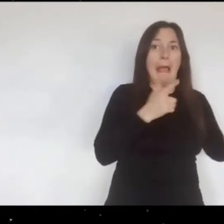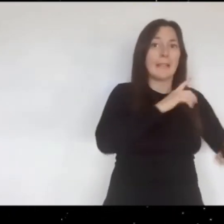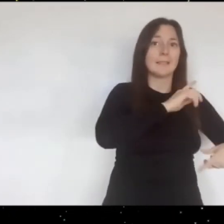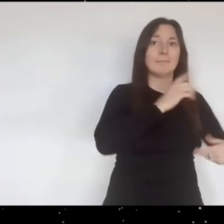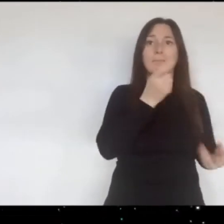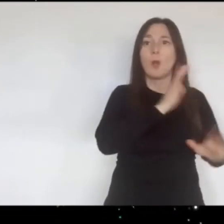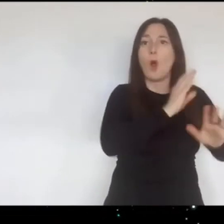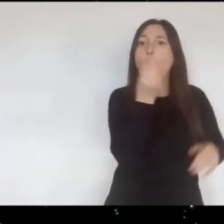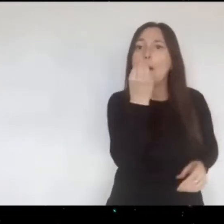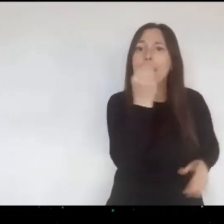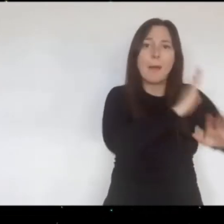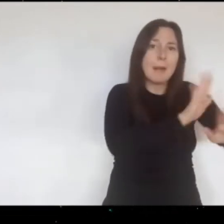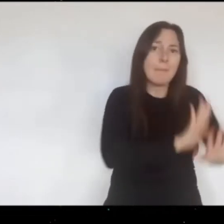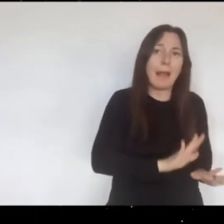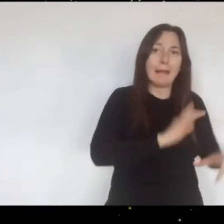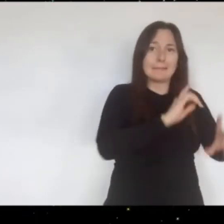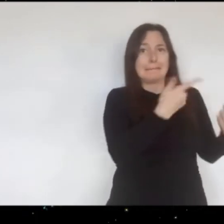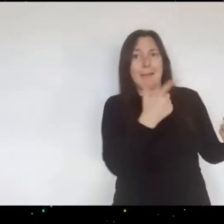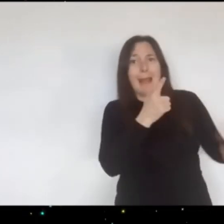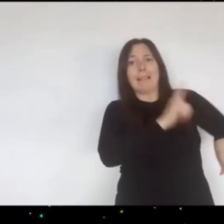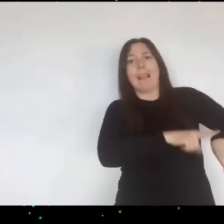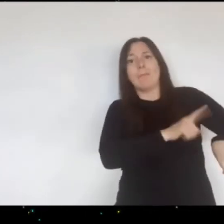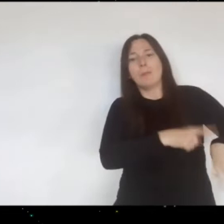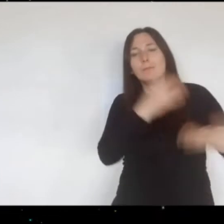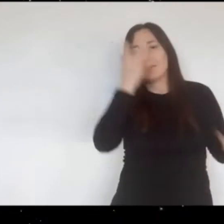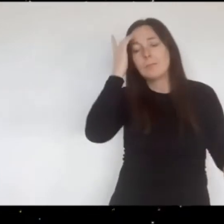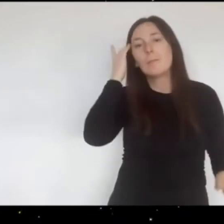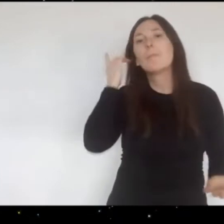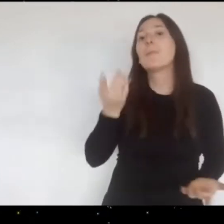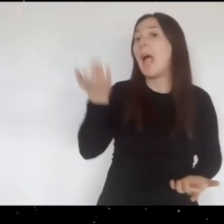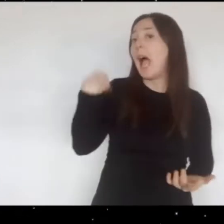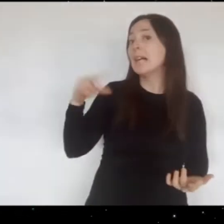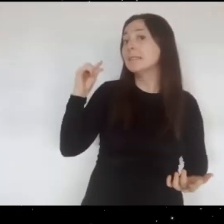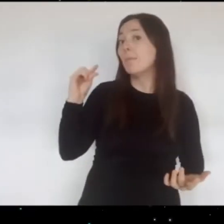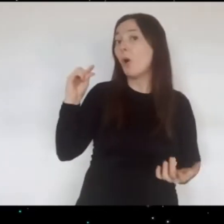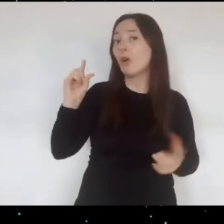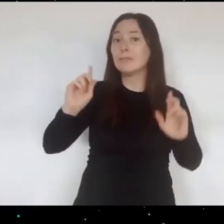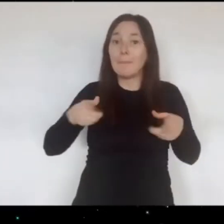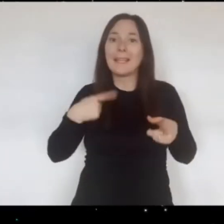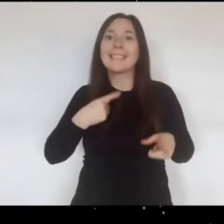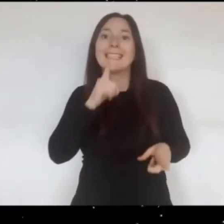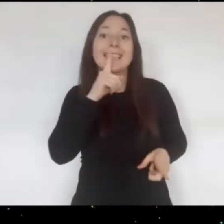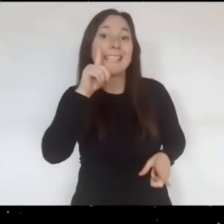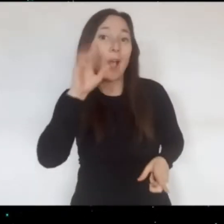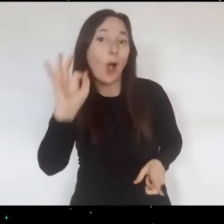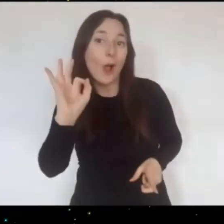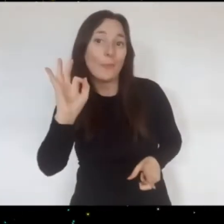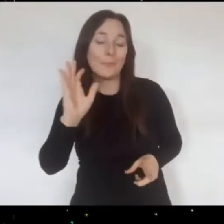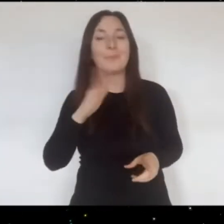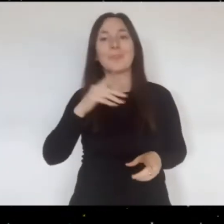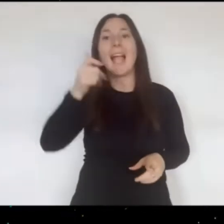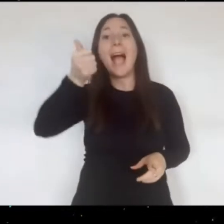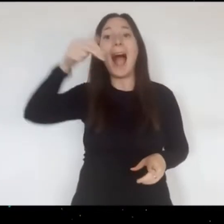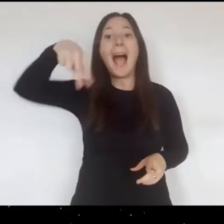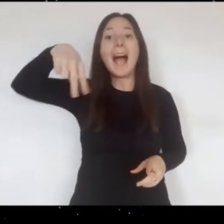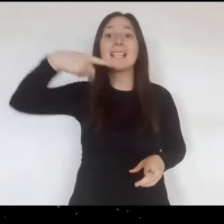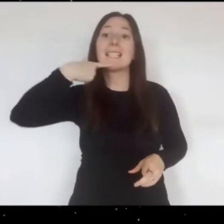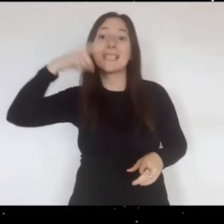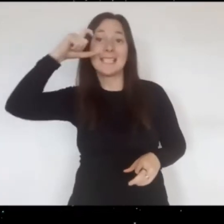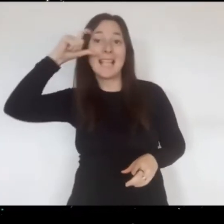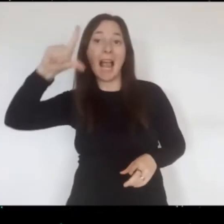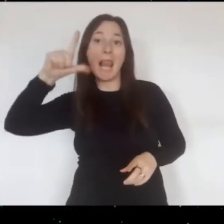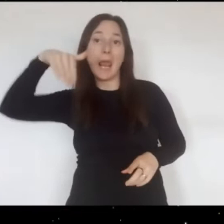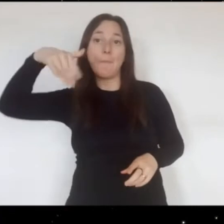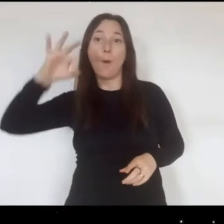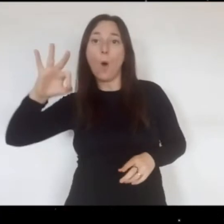de cocinar Hasta hace poco también le gustaba jugar con el tío Anselmo que le hacía juegos de magia con las cartas